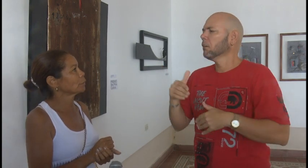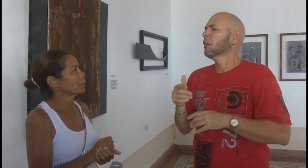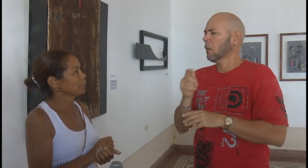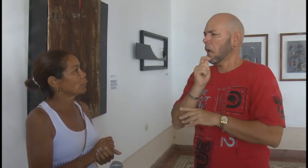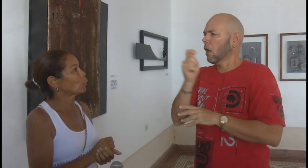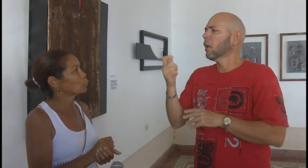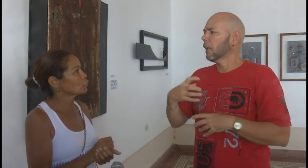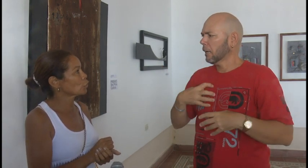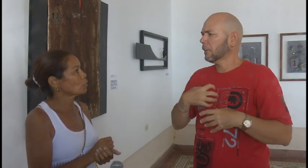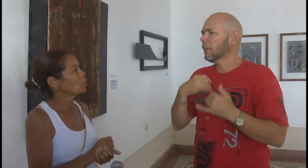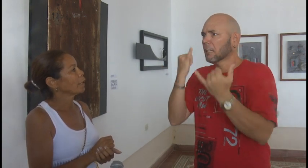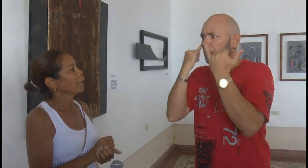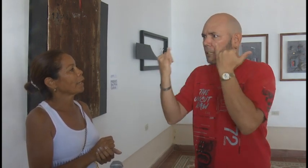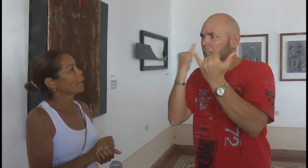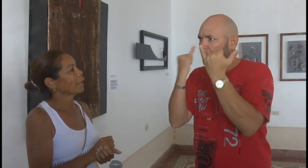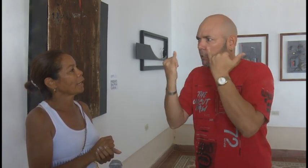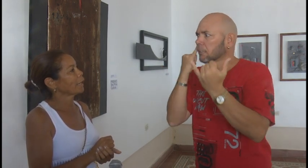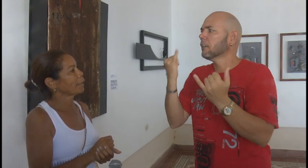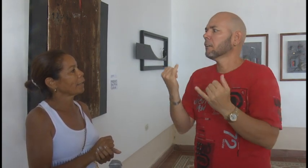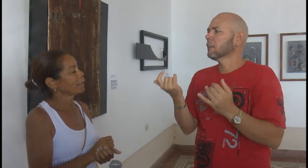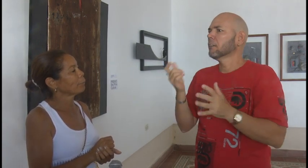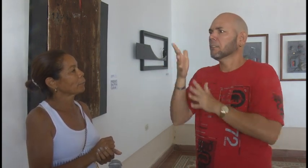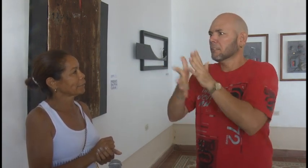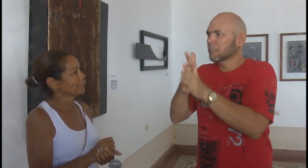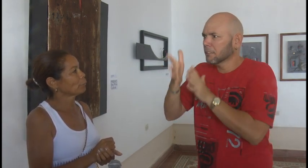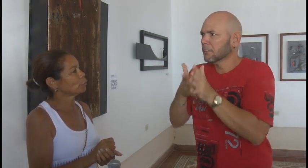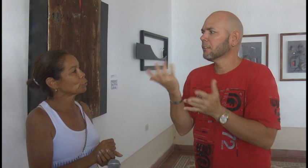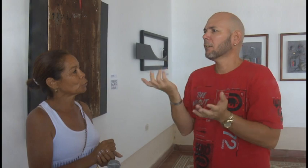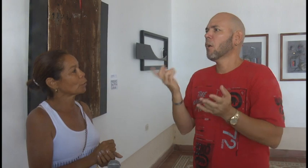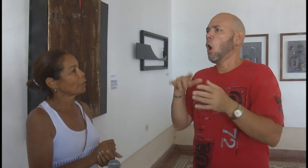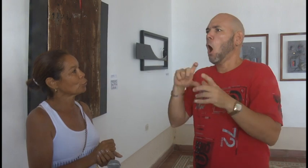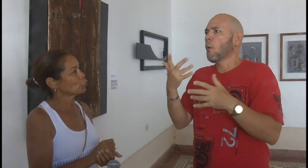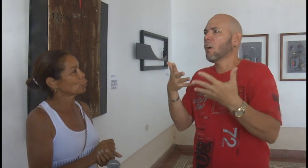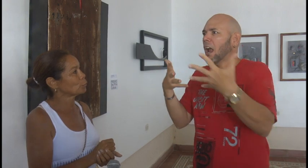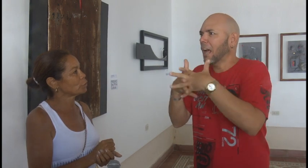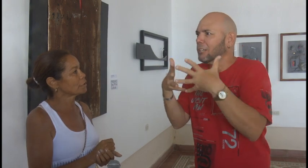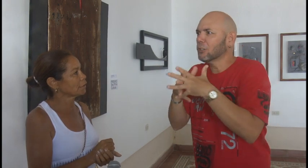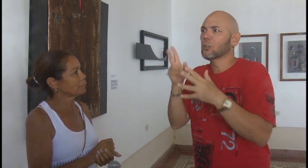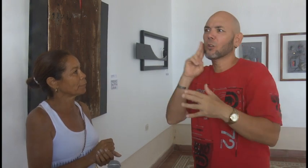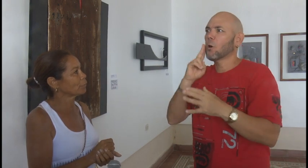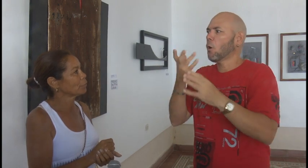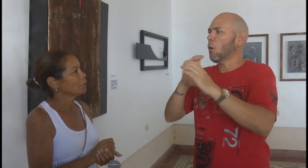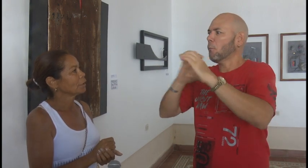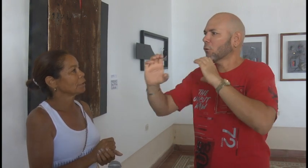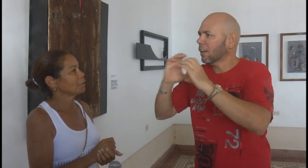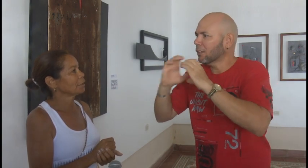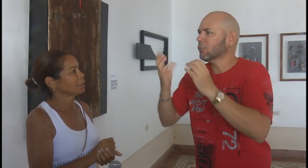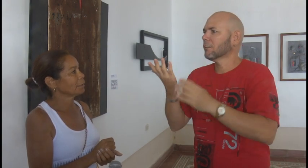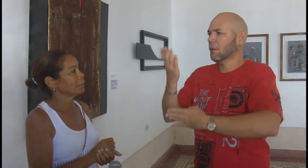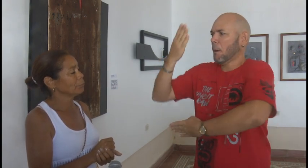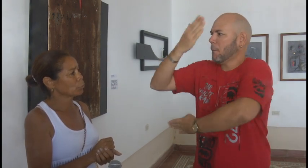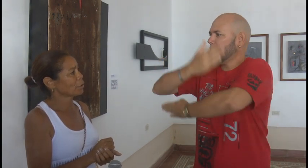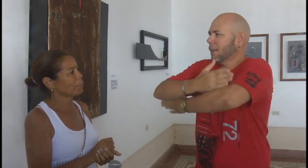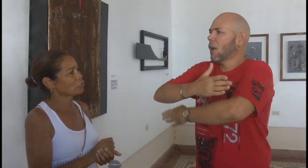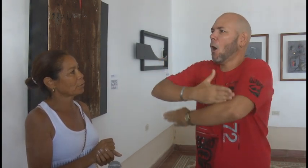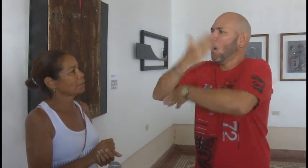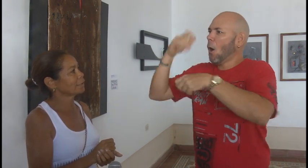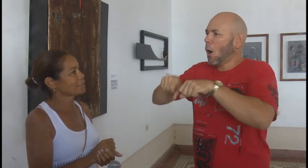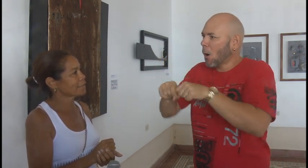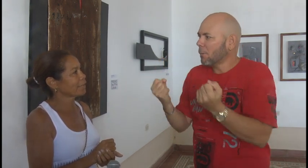este mismo curso. Porque tenemos instructores en los otros municipios y muchas personas interesadas